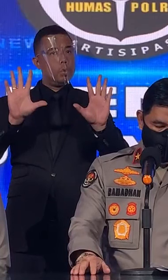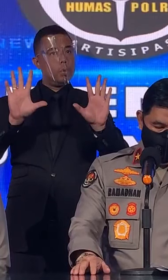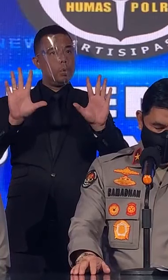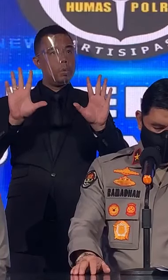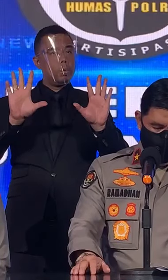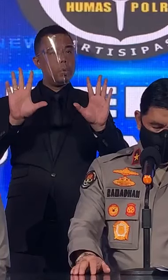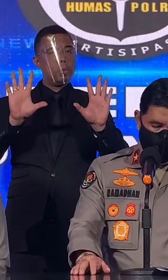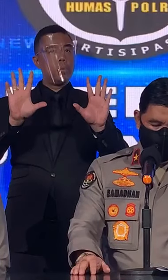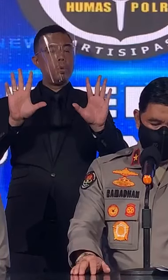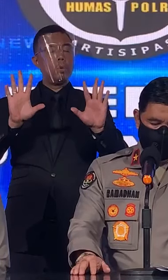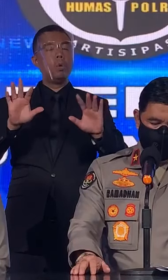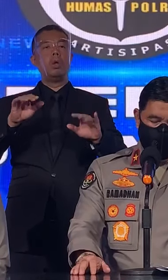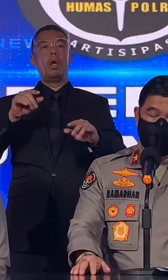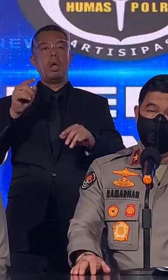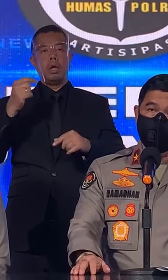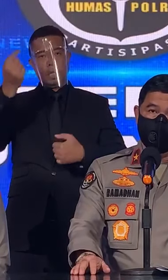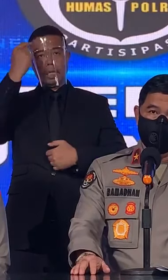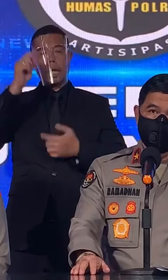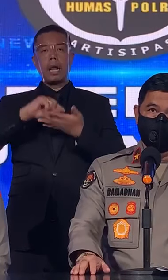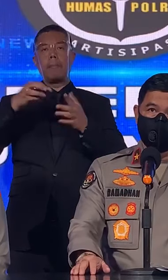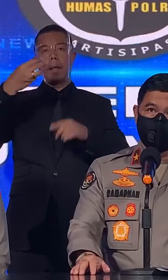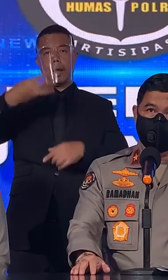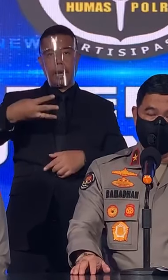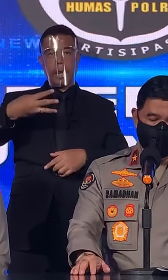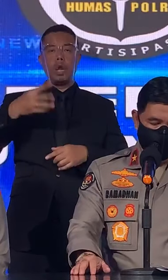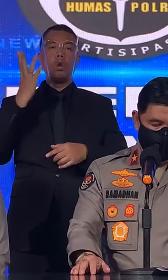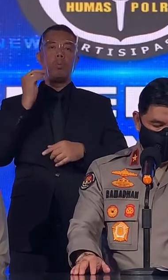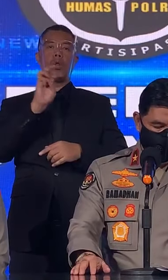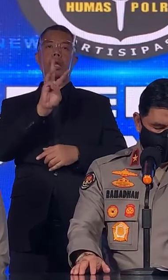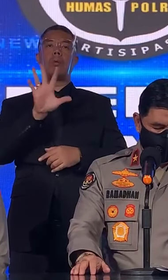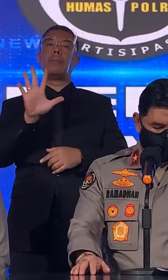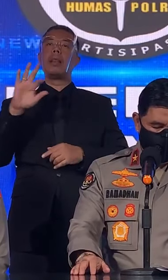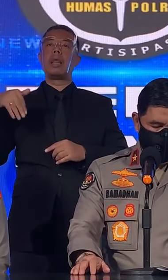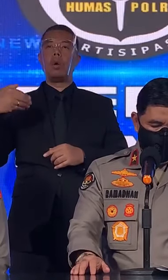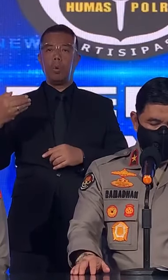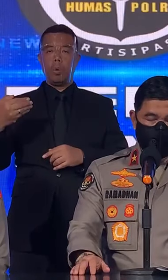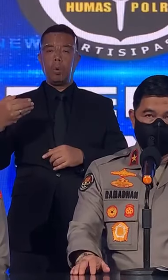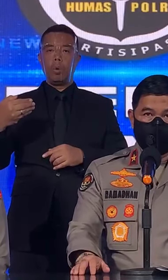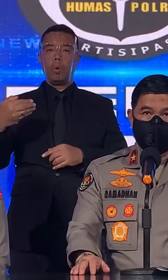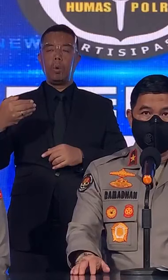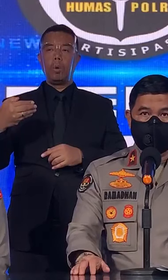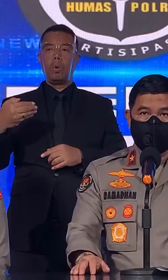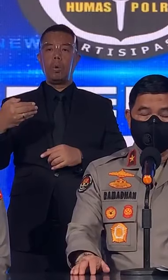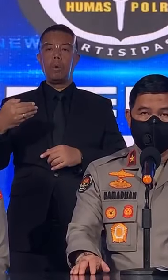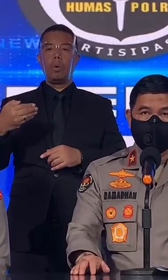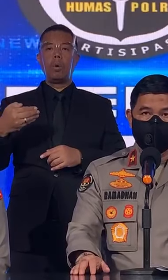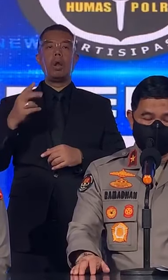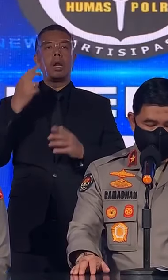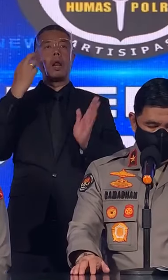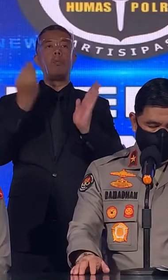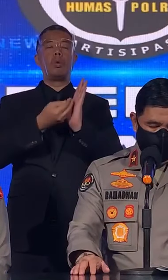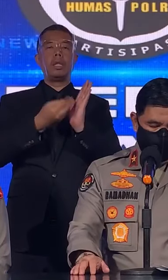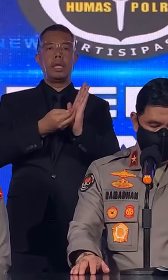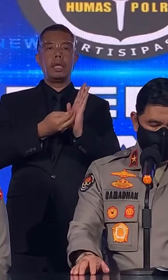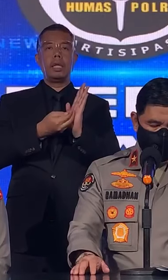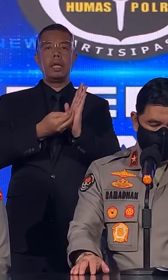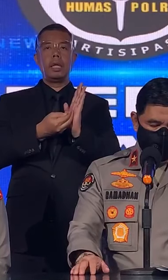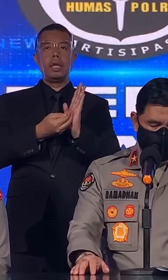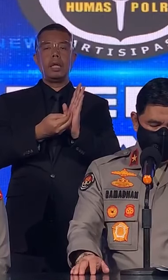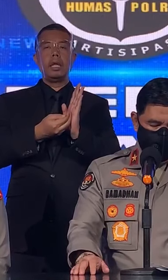pelaku atas nama E umur 35 tahun dengan barang bukti